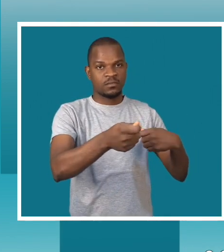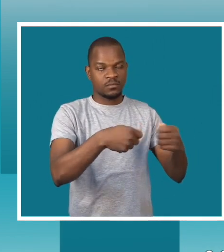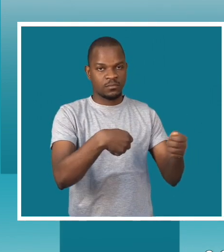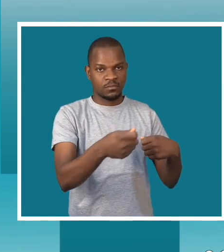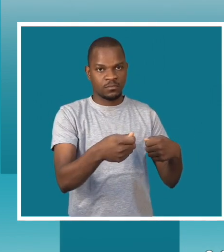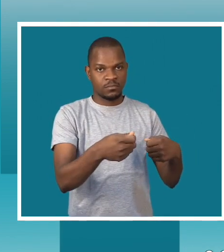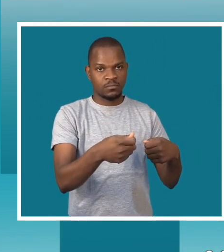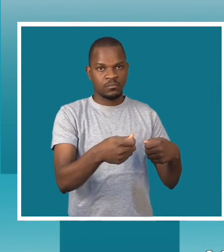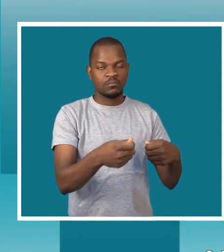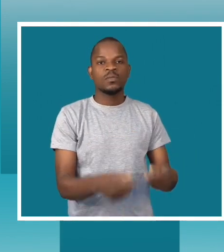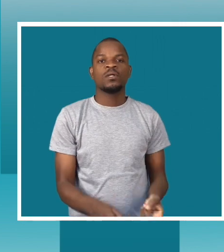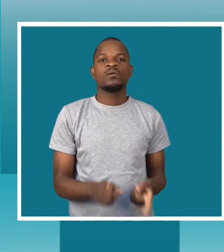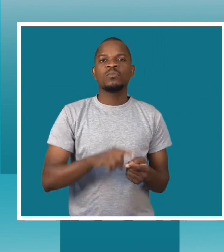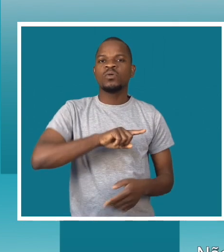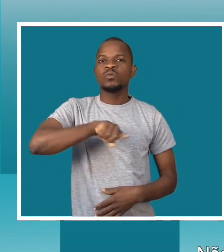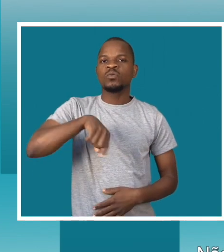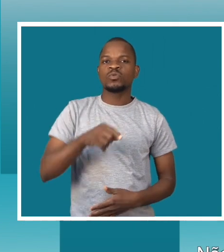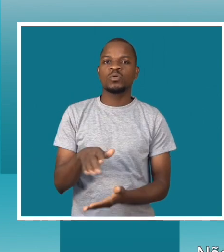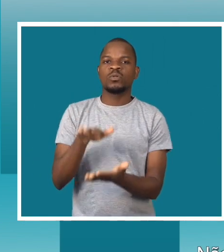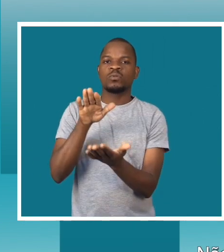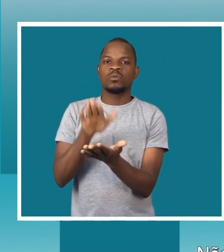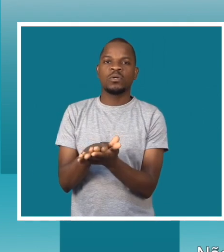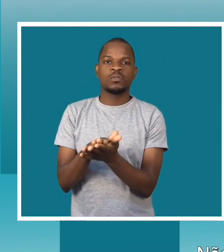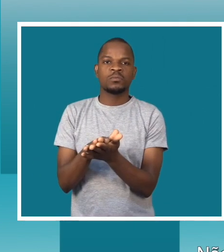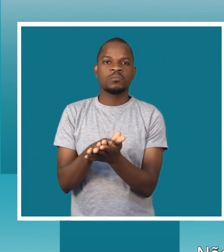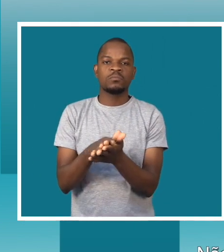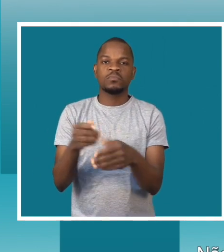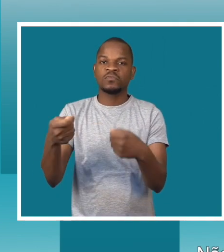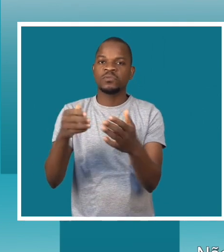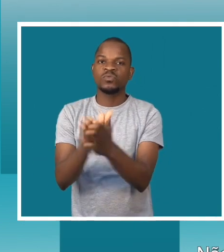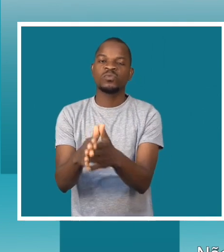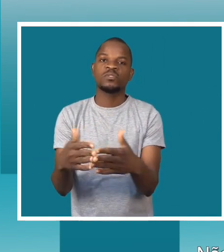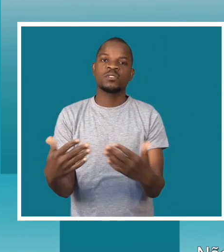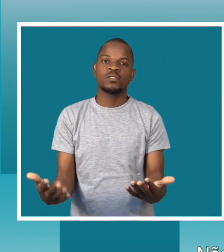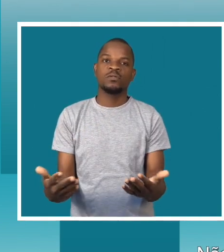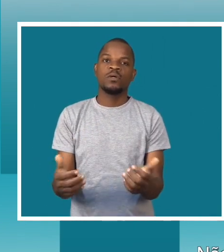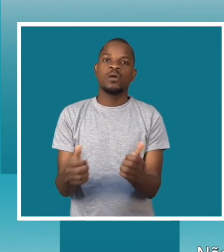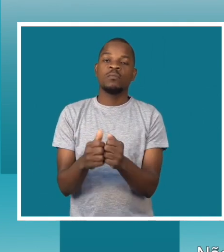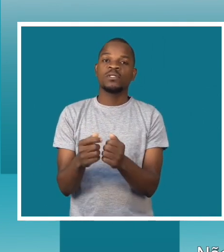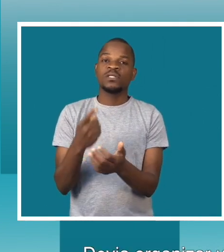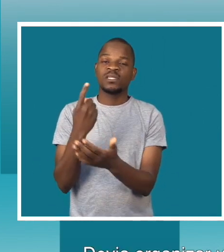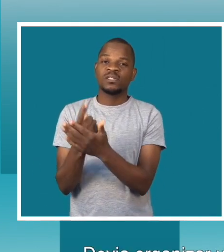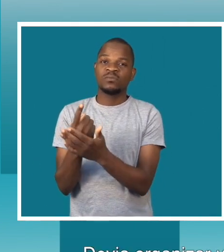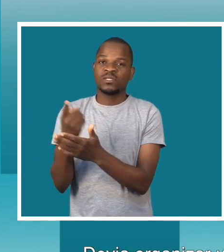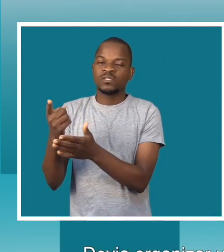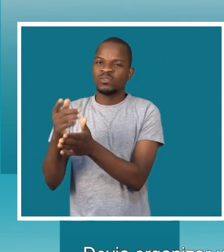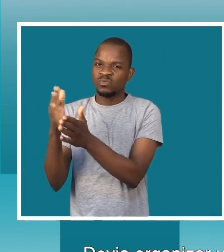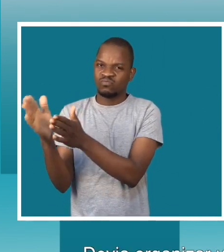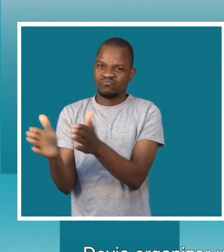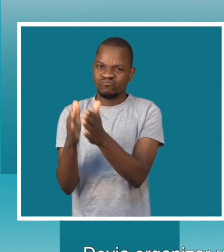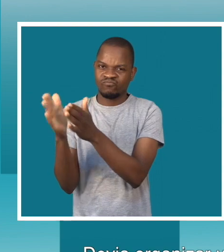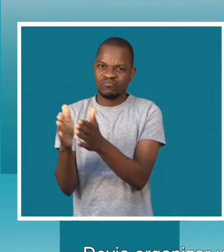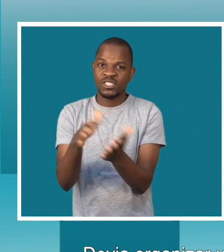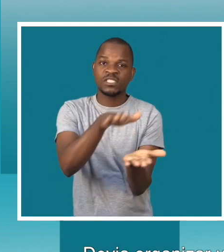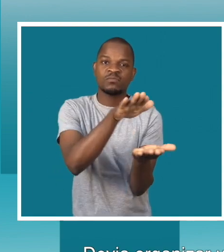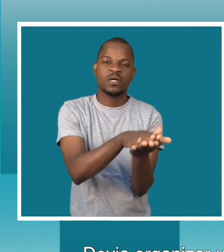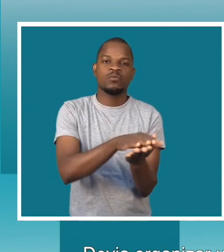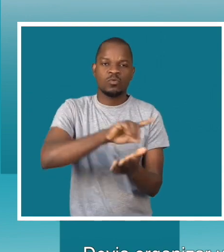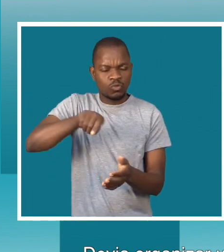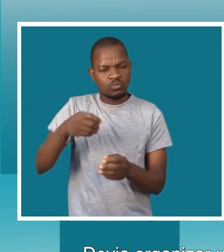fazer atividade. Hoje, não temos sítio para irmos vender. se fosse outra pessoa poder gastar o espaço para nós irmos